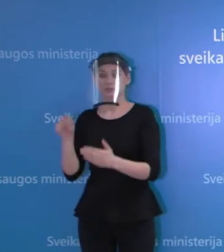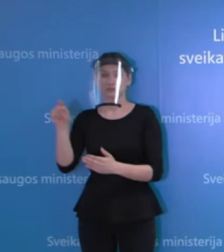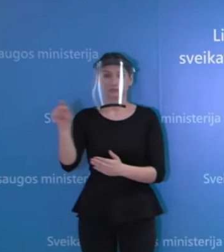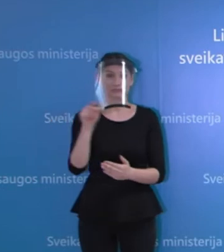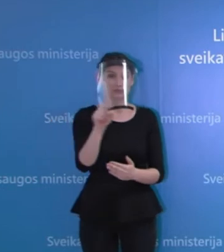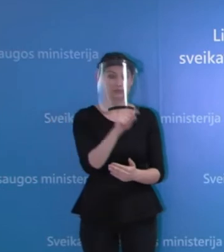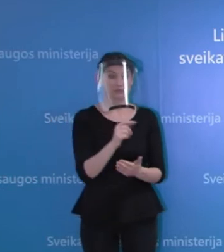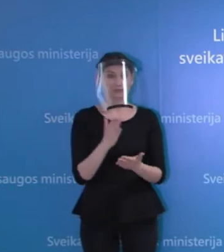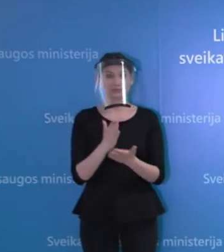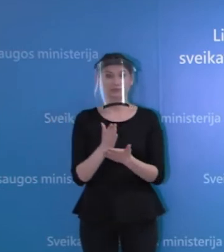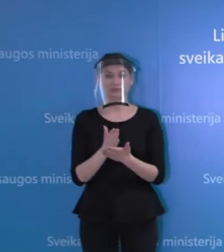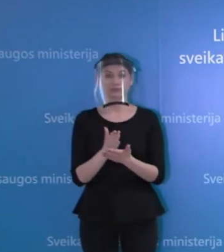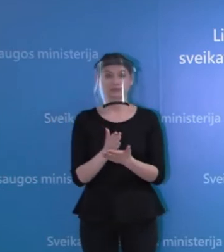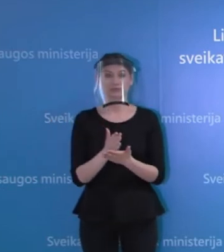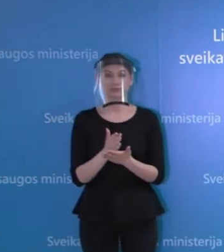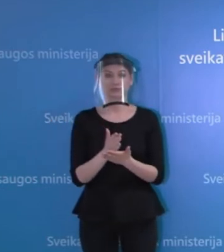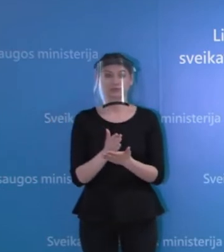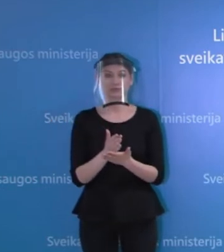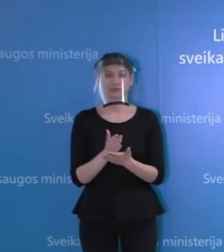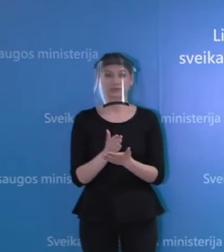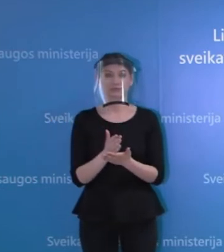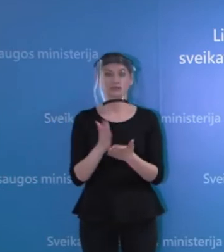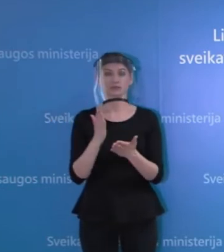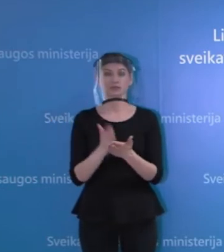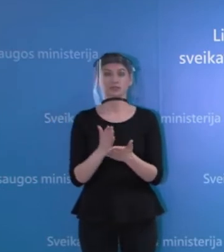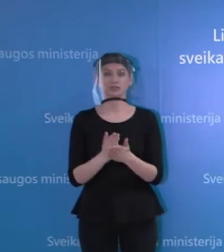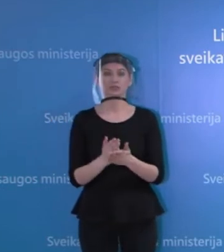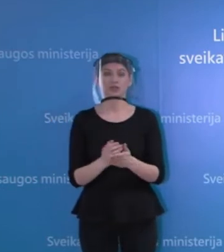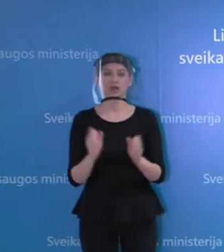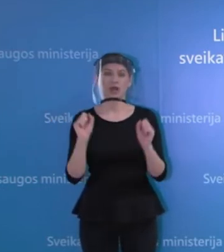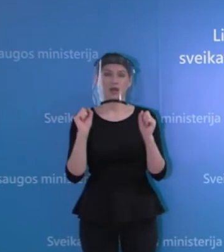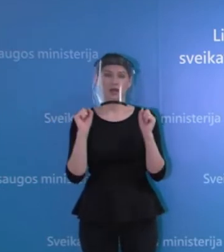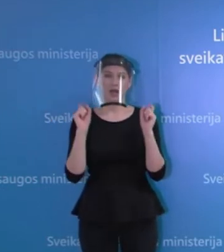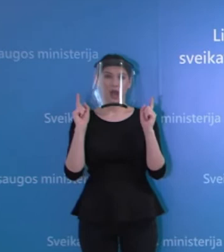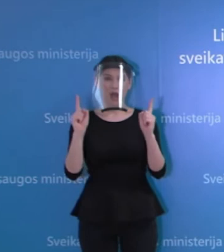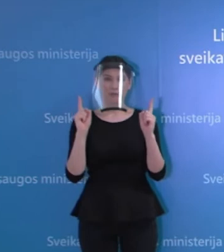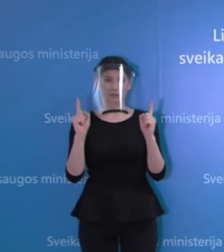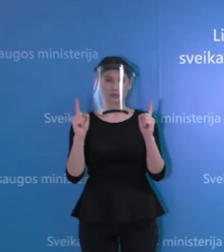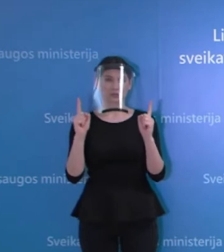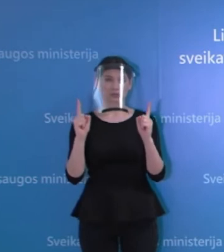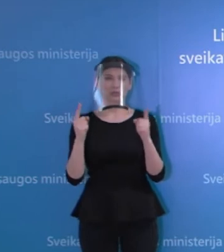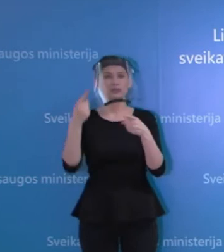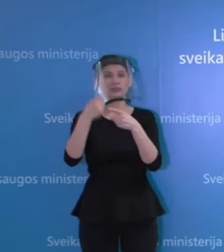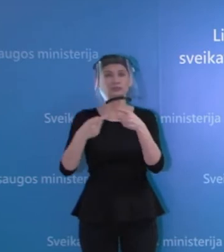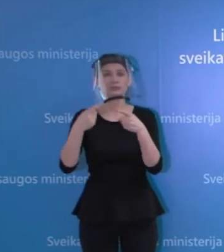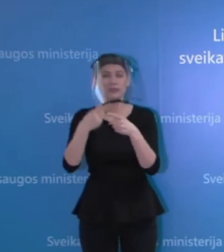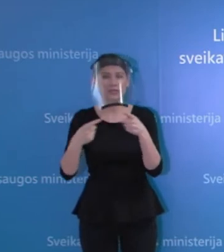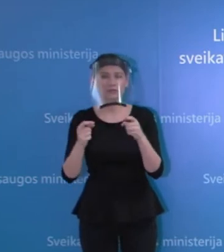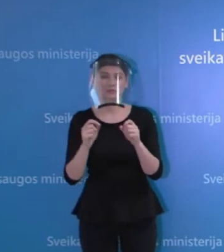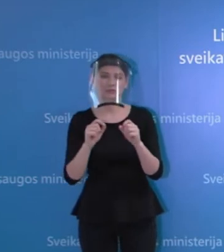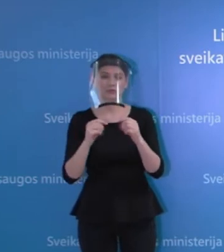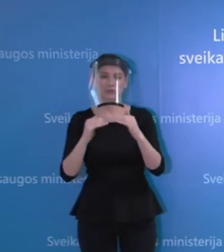Tai kad yra patvirtinti rekomenduojami apsaugos priemonių naudojimo lygiai globos ir slaugos įstaigų